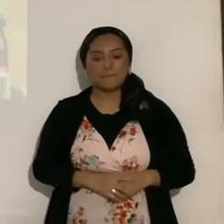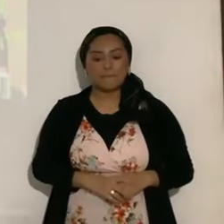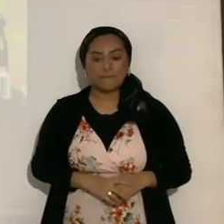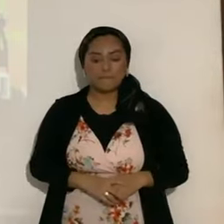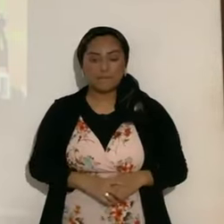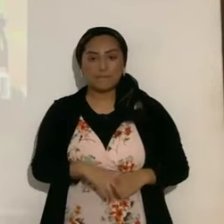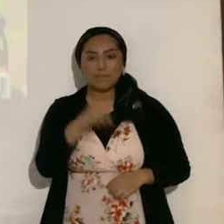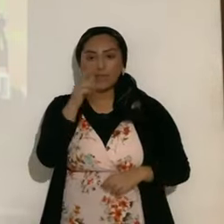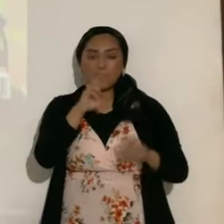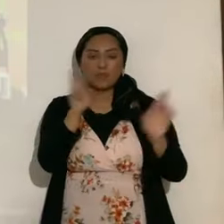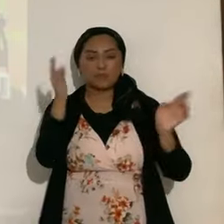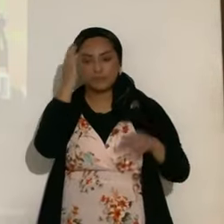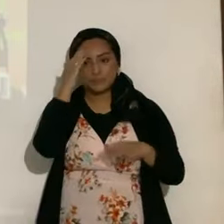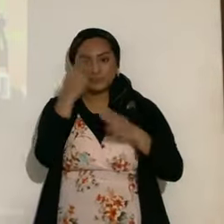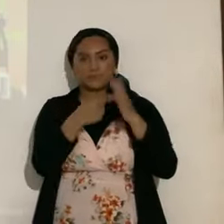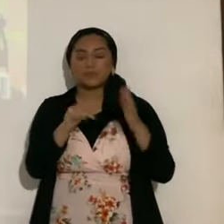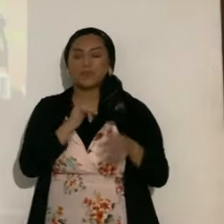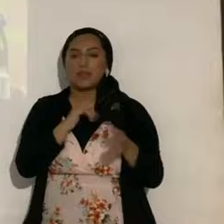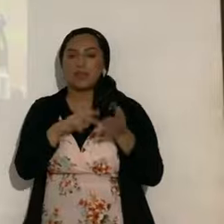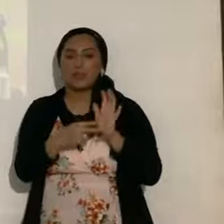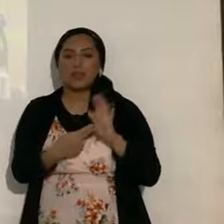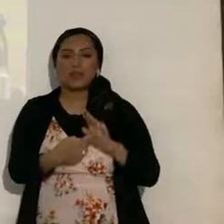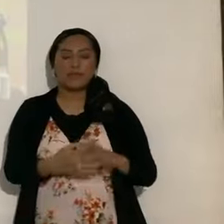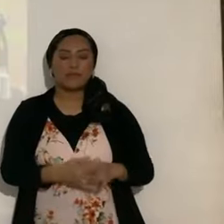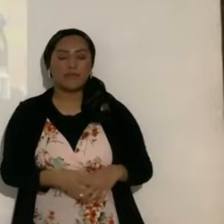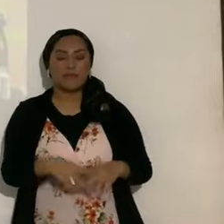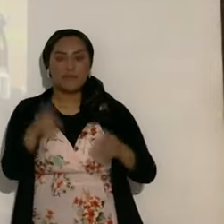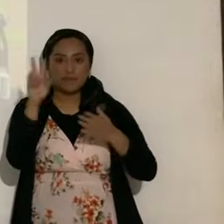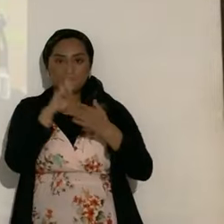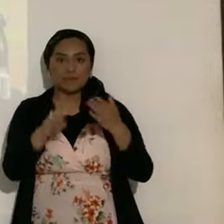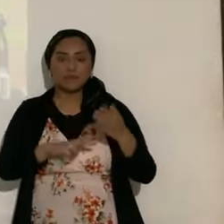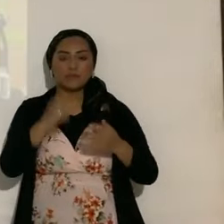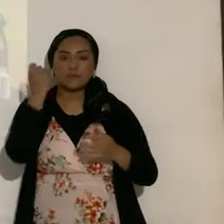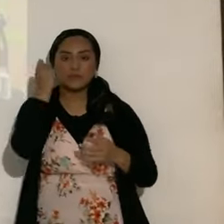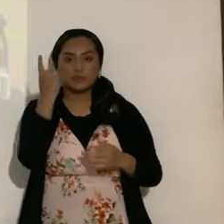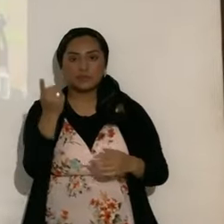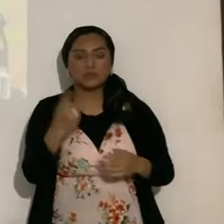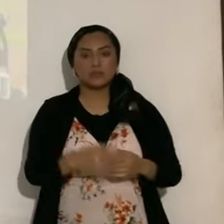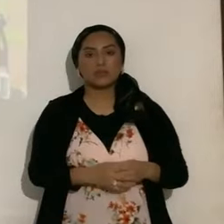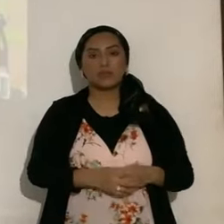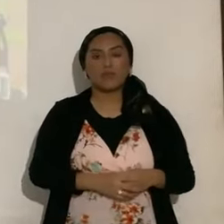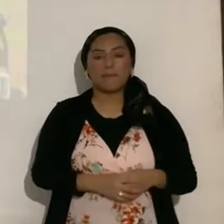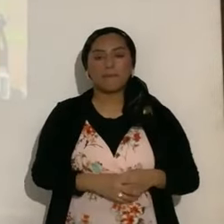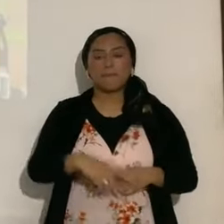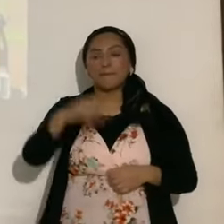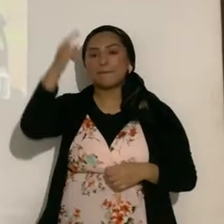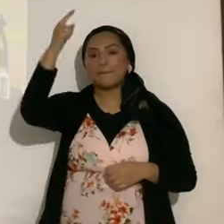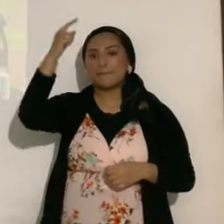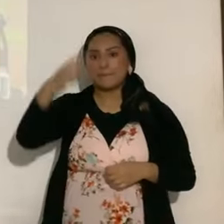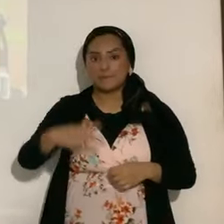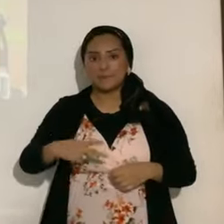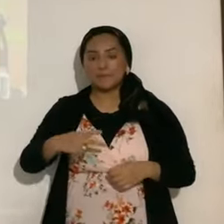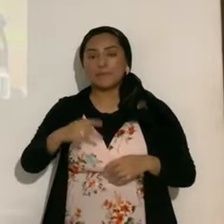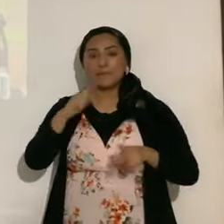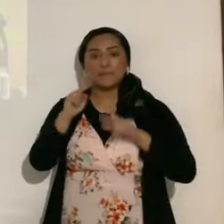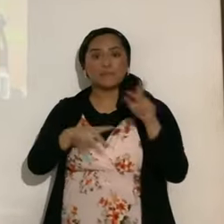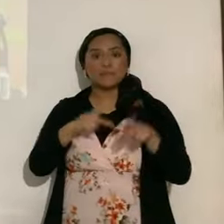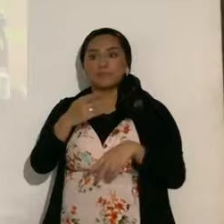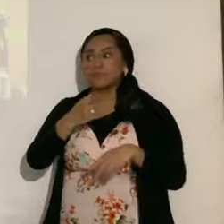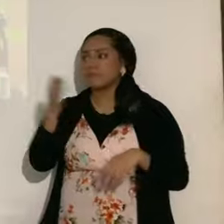tú ya sabes a la que me refiero, el que lee, entienda, parcial, la gente, ni parcialmente,